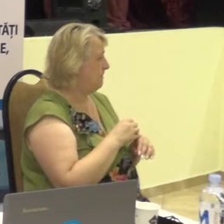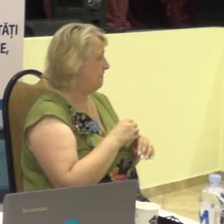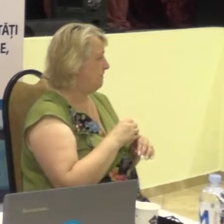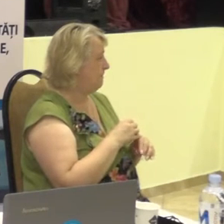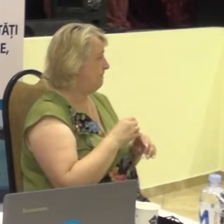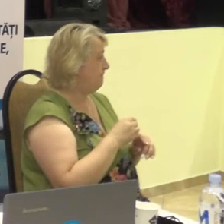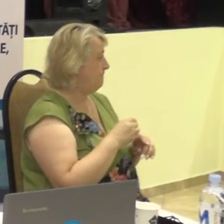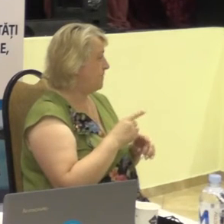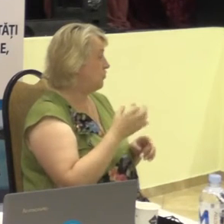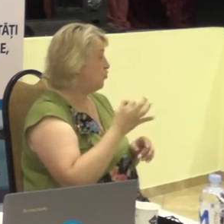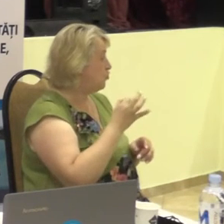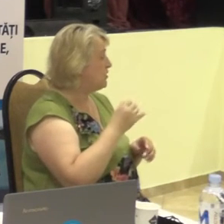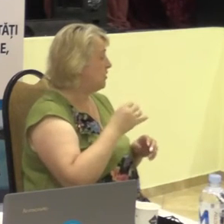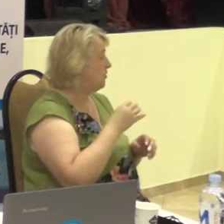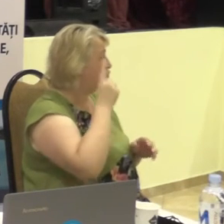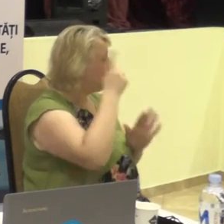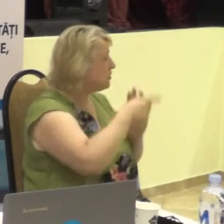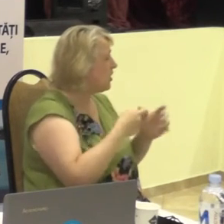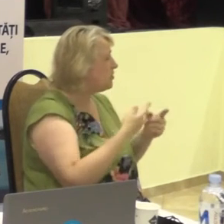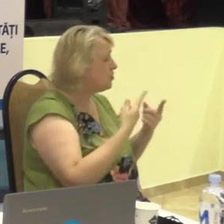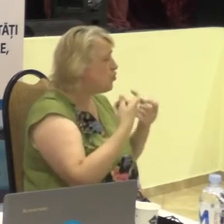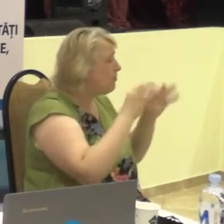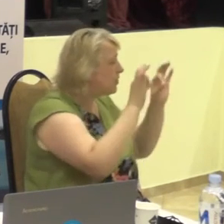aceasta este o modificare,